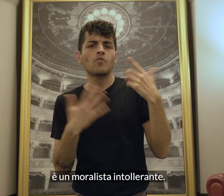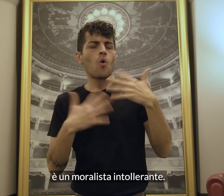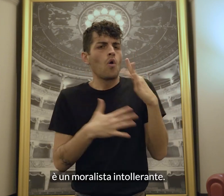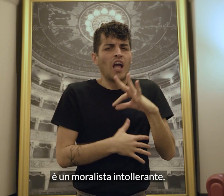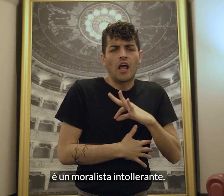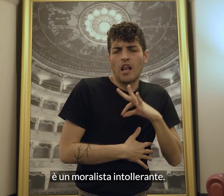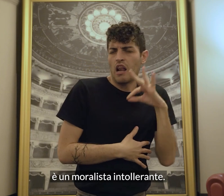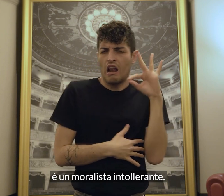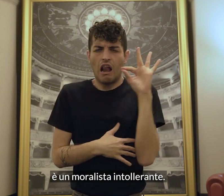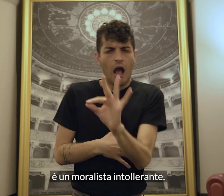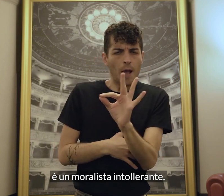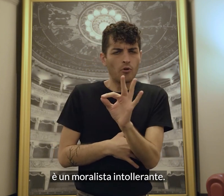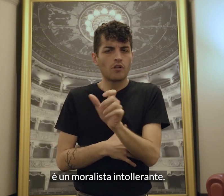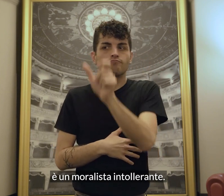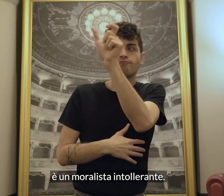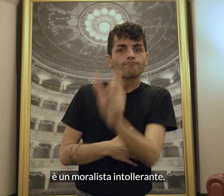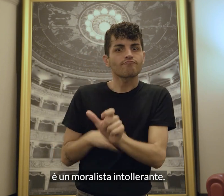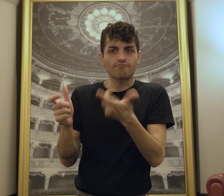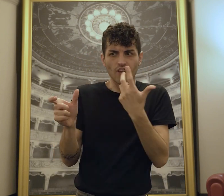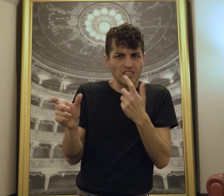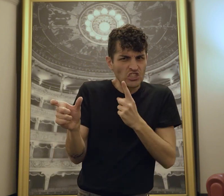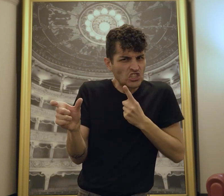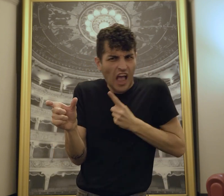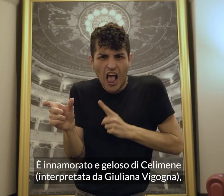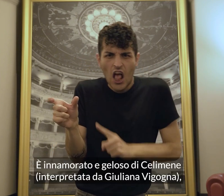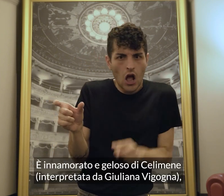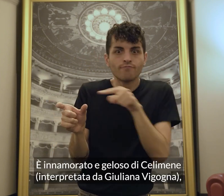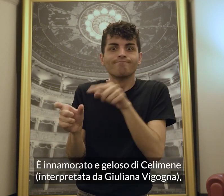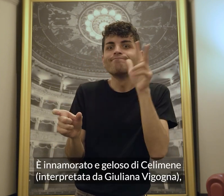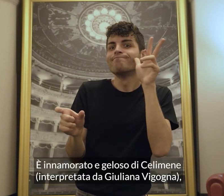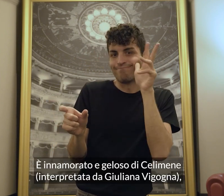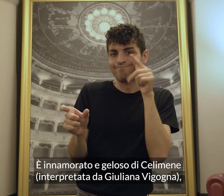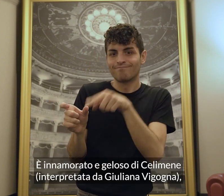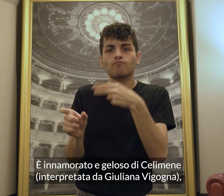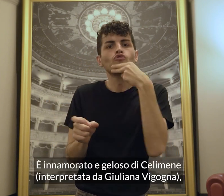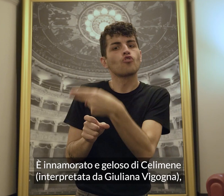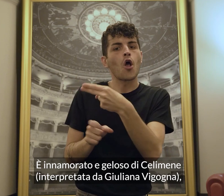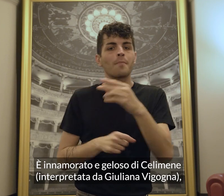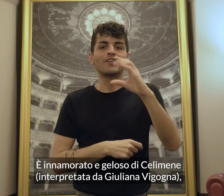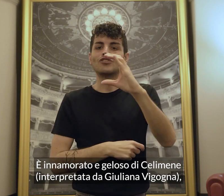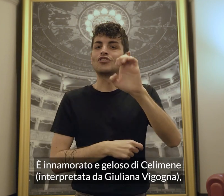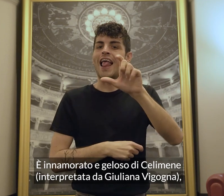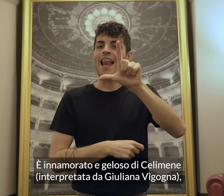moralista intollerante. È innamorato e geloso di Selimène,